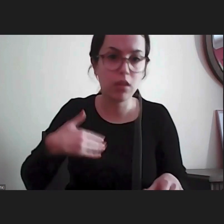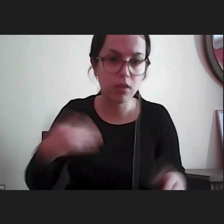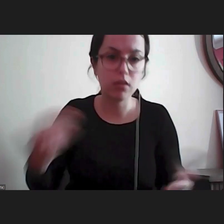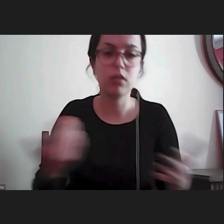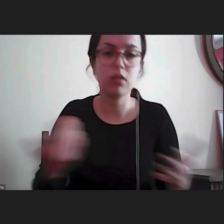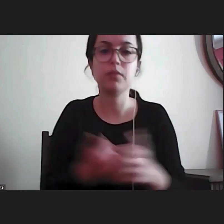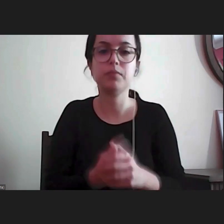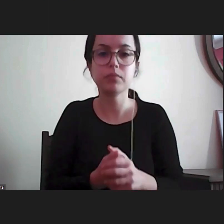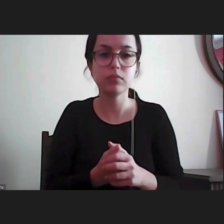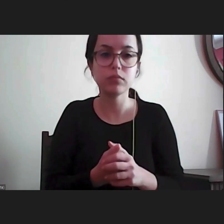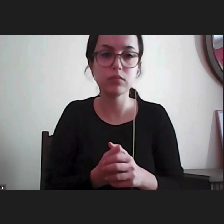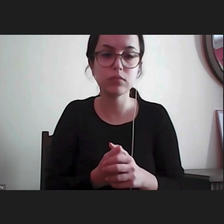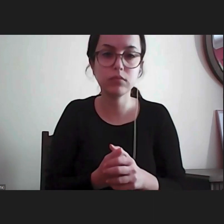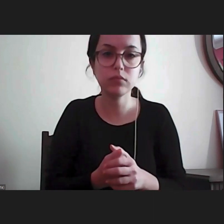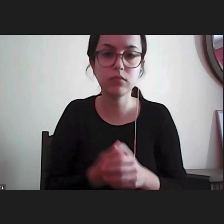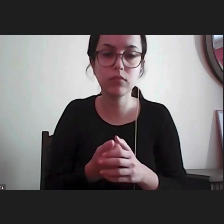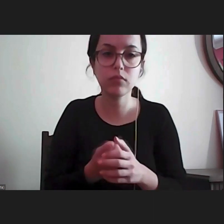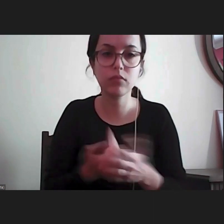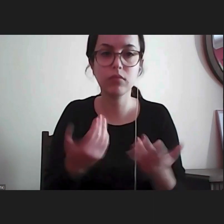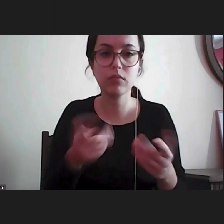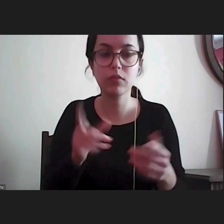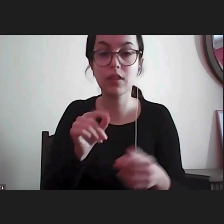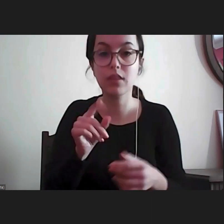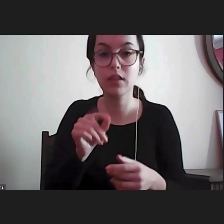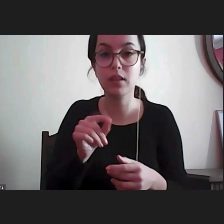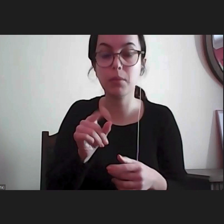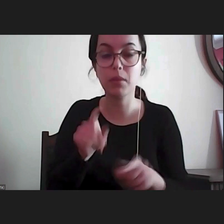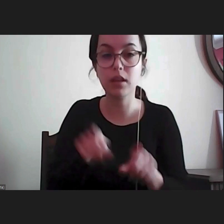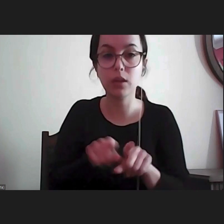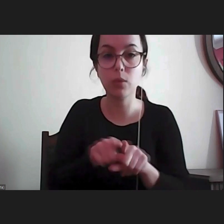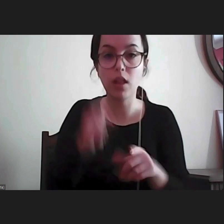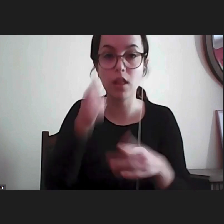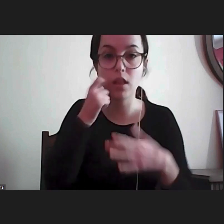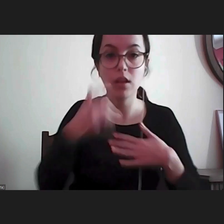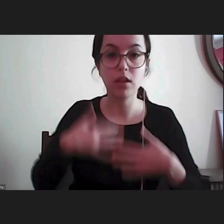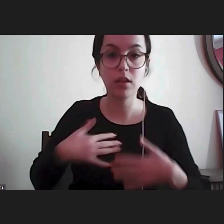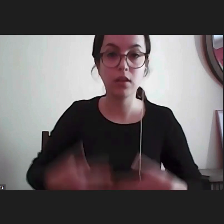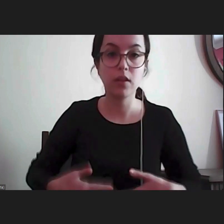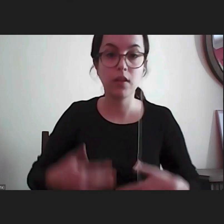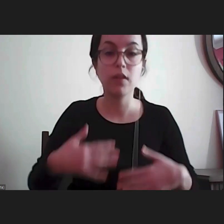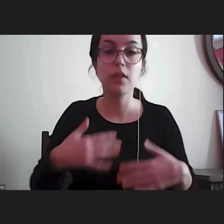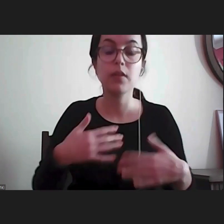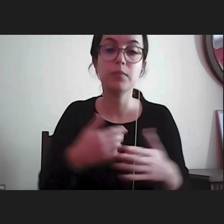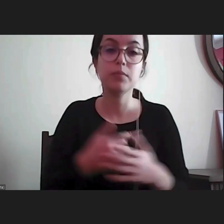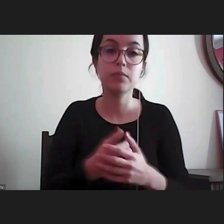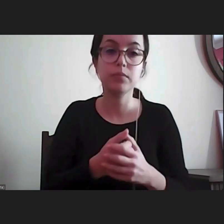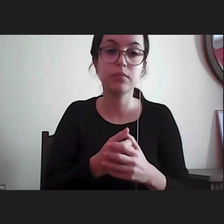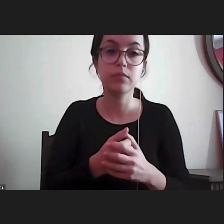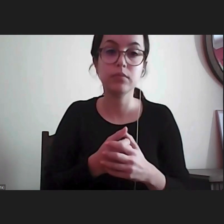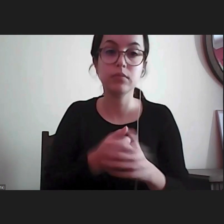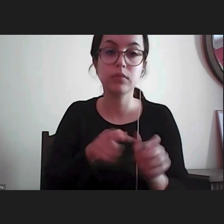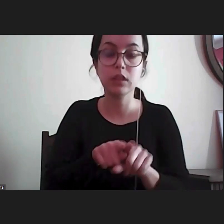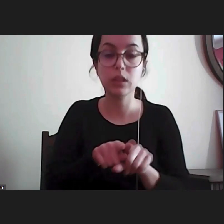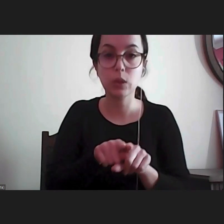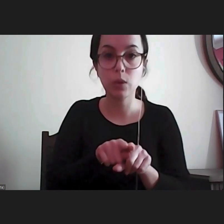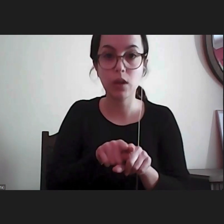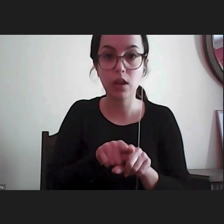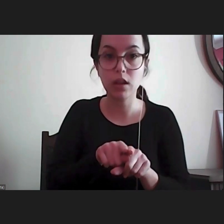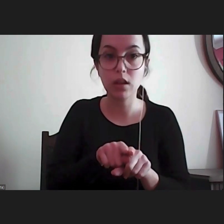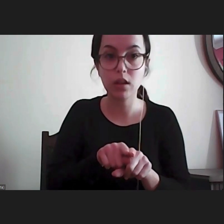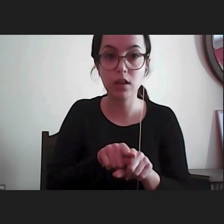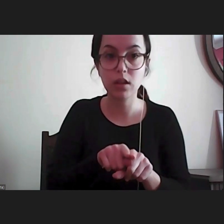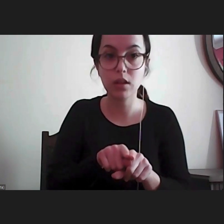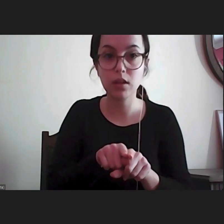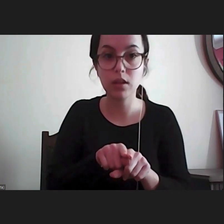saúde mental e que passa pela contenção física a possibilidade de ser para